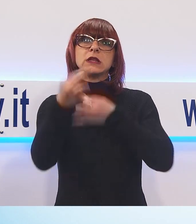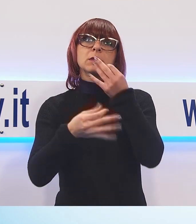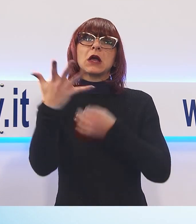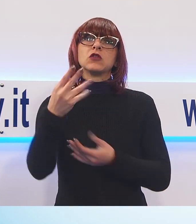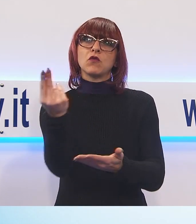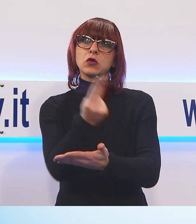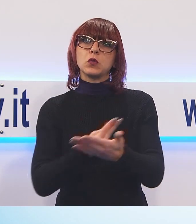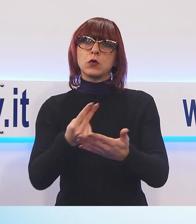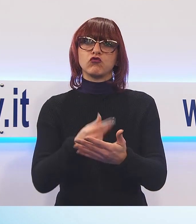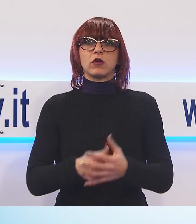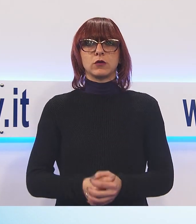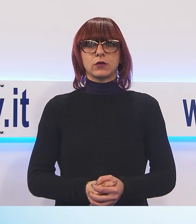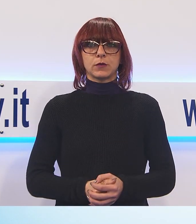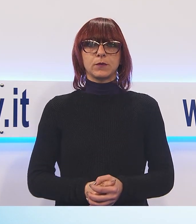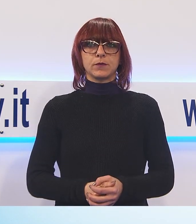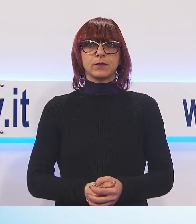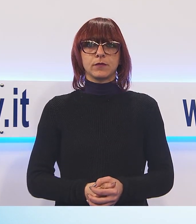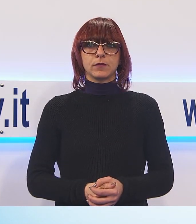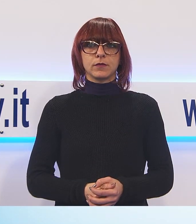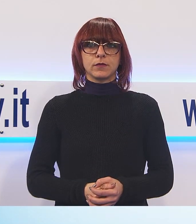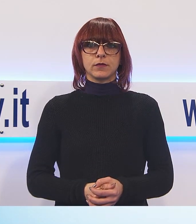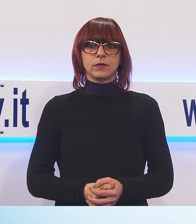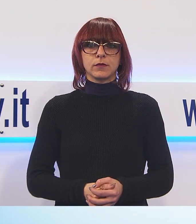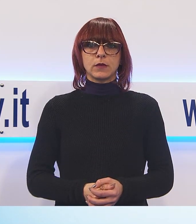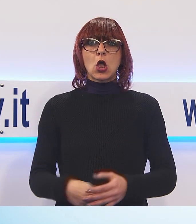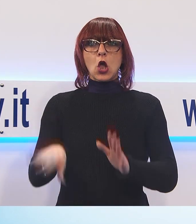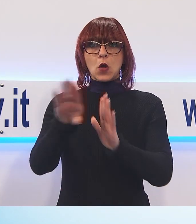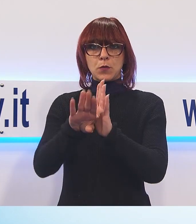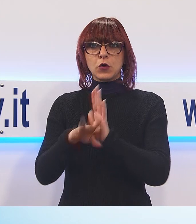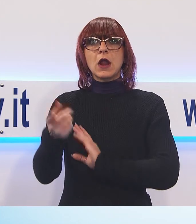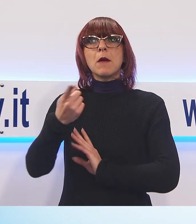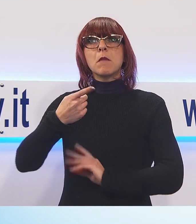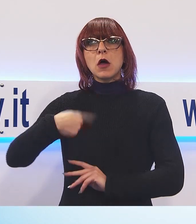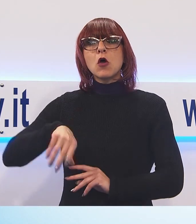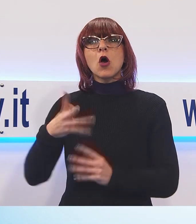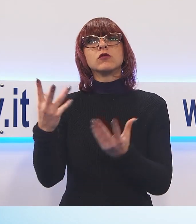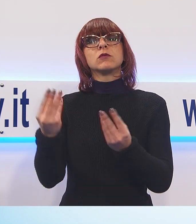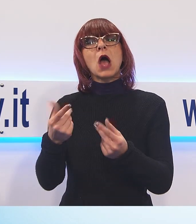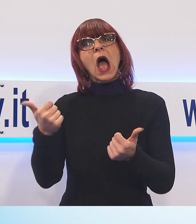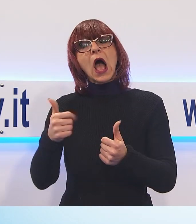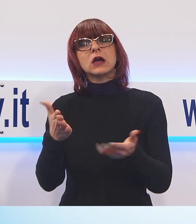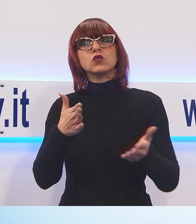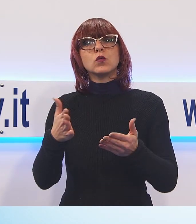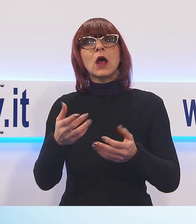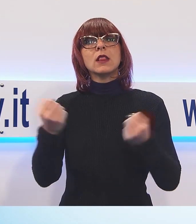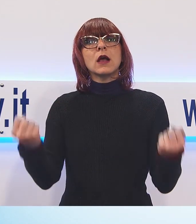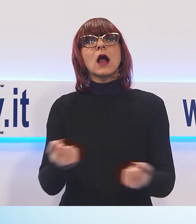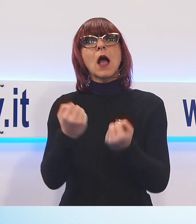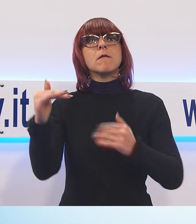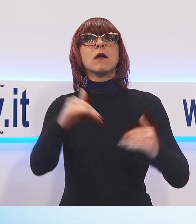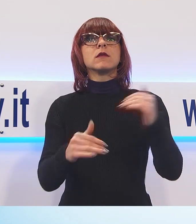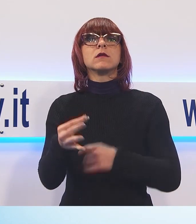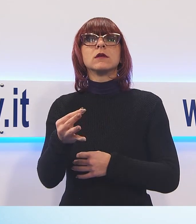già nelle linee di campagna elettorale, avevamo indicato come prioritario nel nostro mandato l